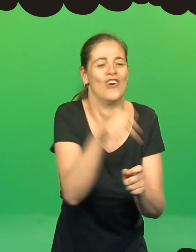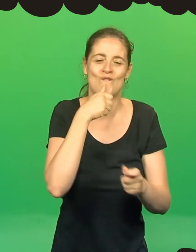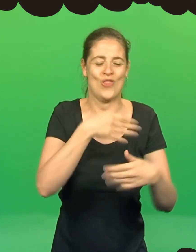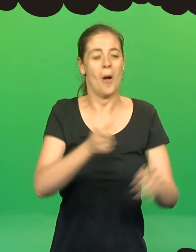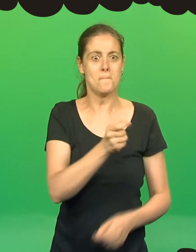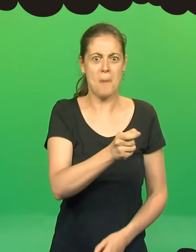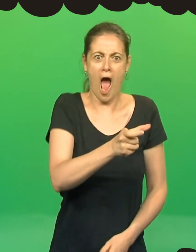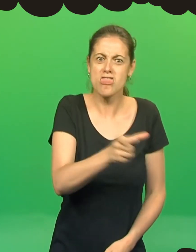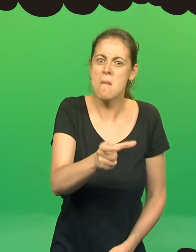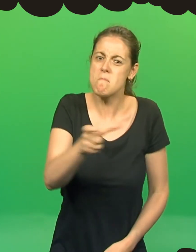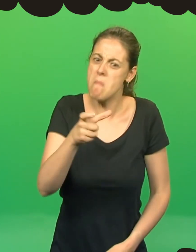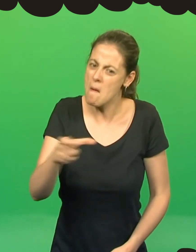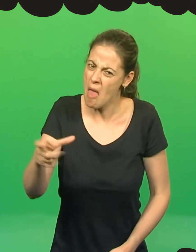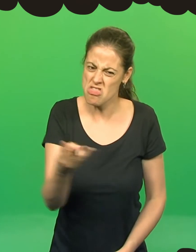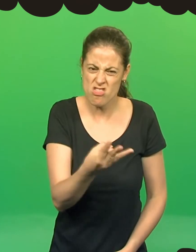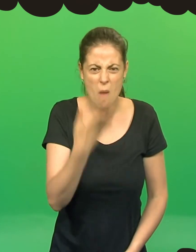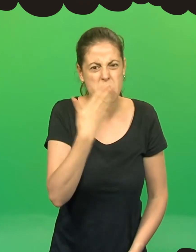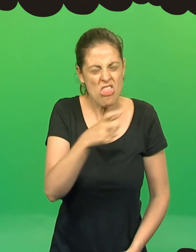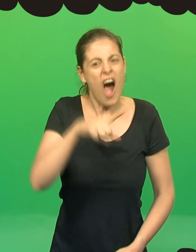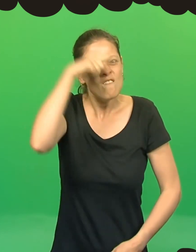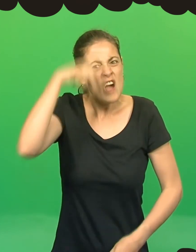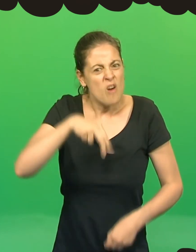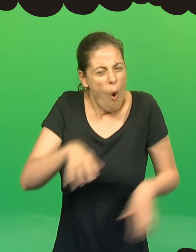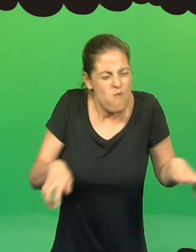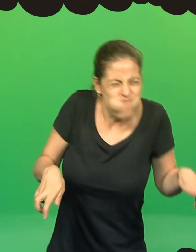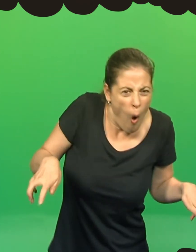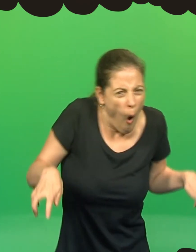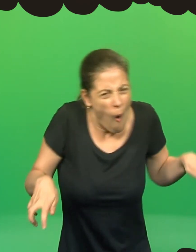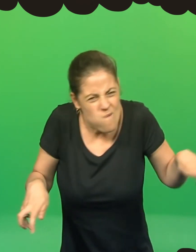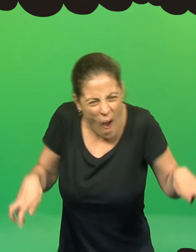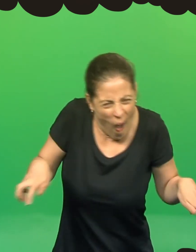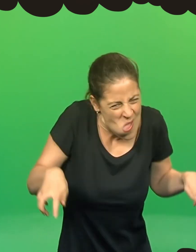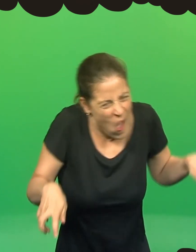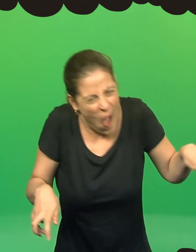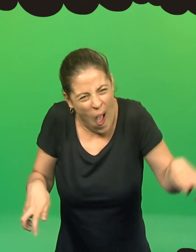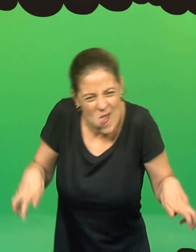As lagartas estavam tão grandes que mal se conseguiam mexer.